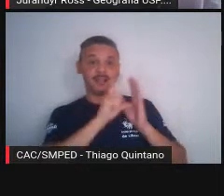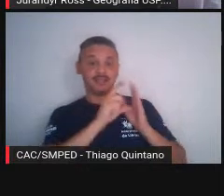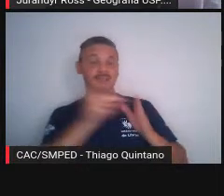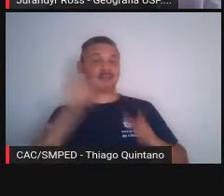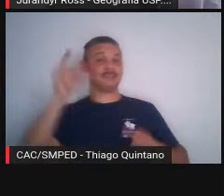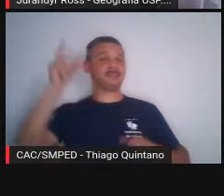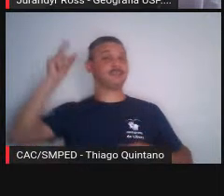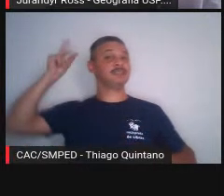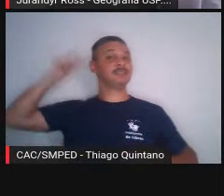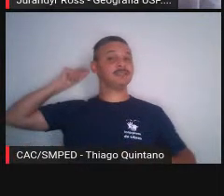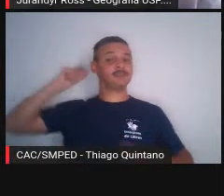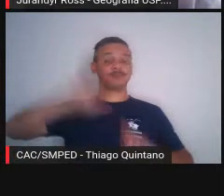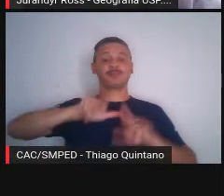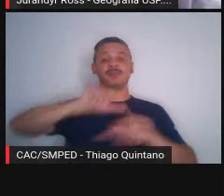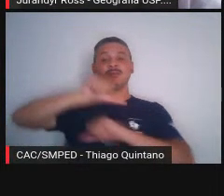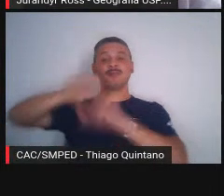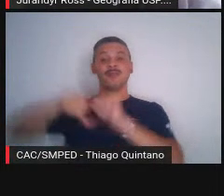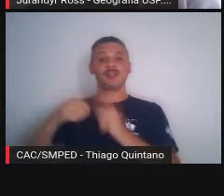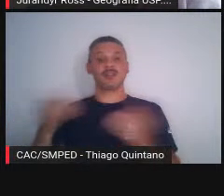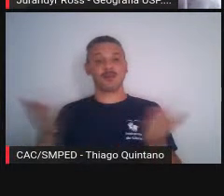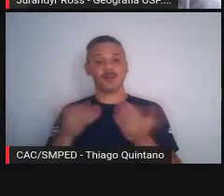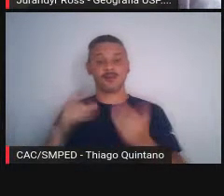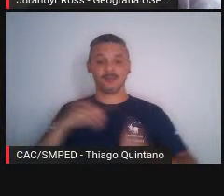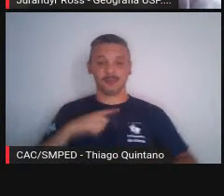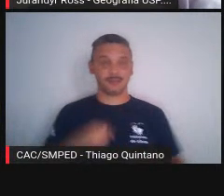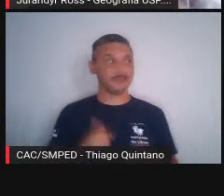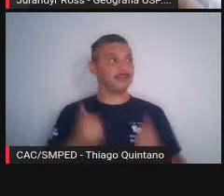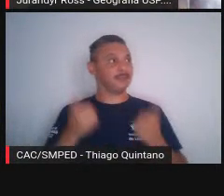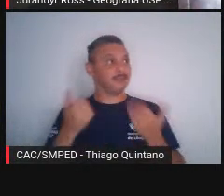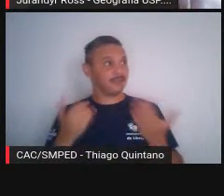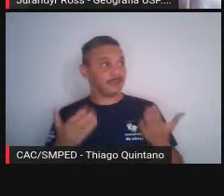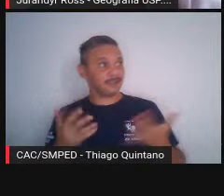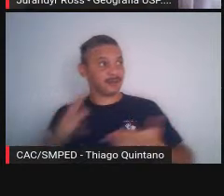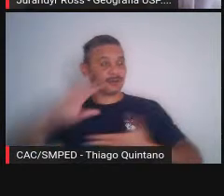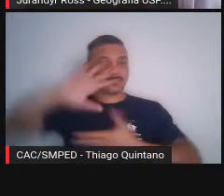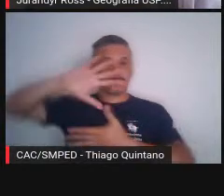atrás, olha o que ela é hoje. Então, a paisagem